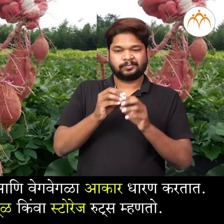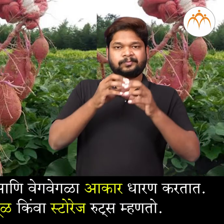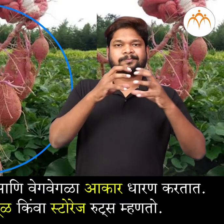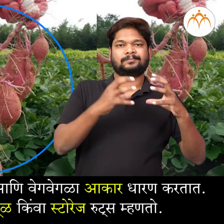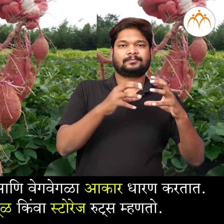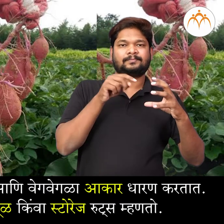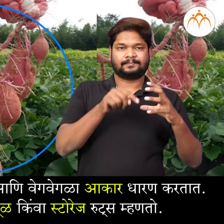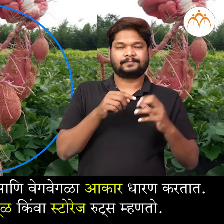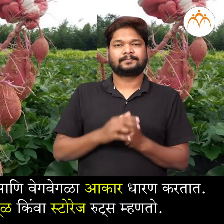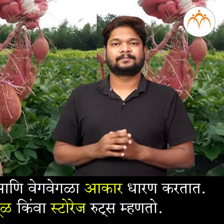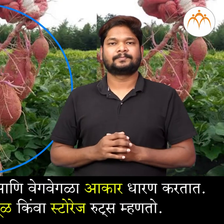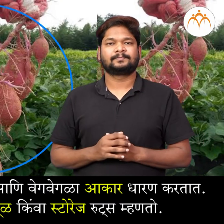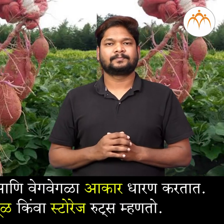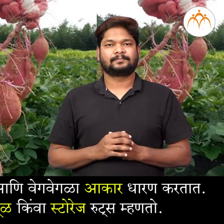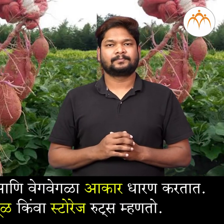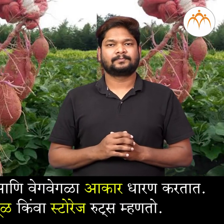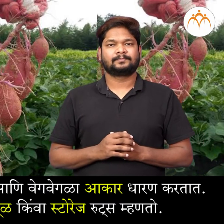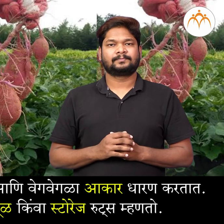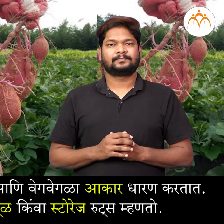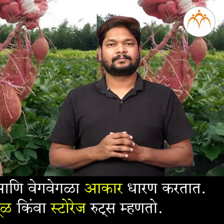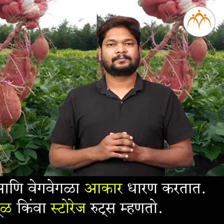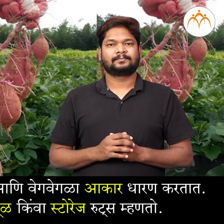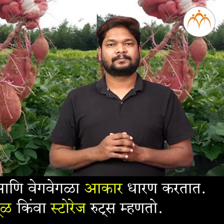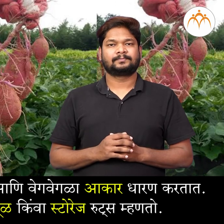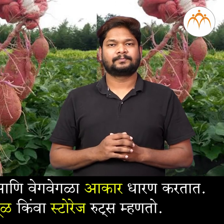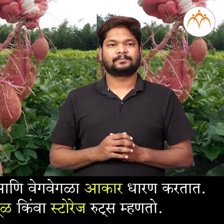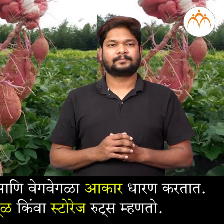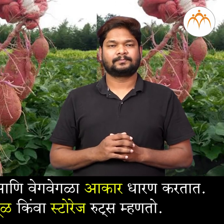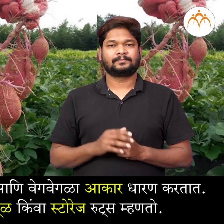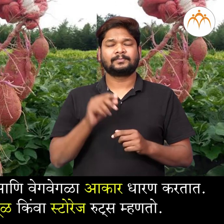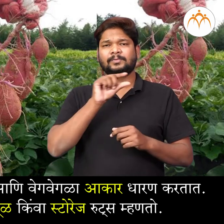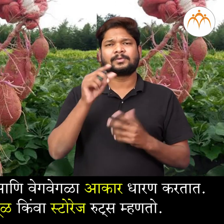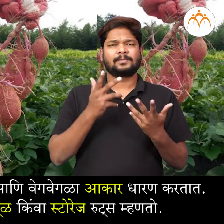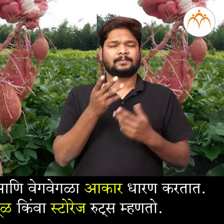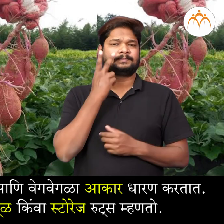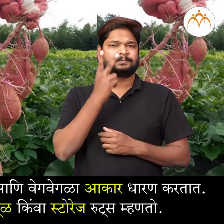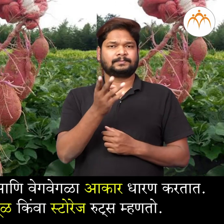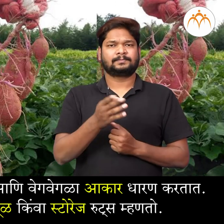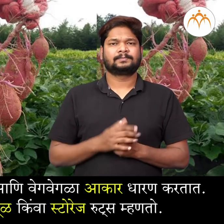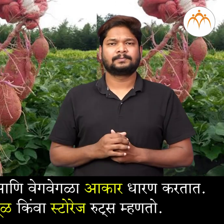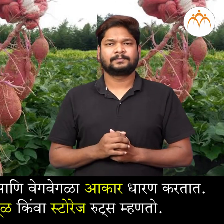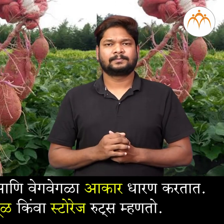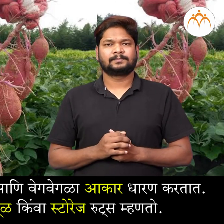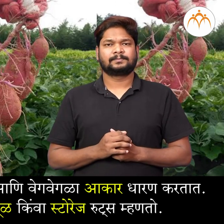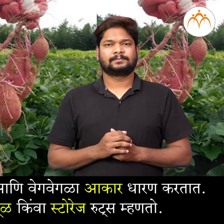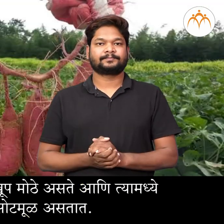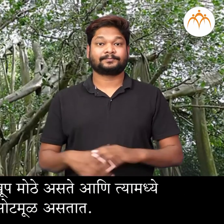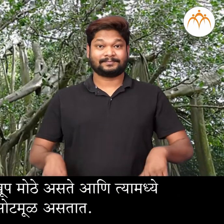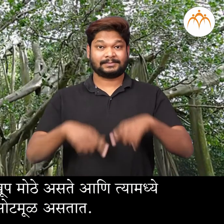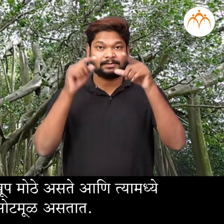आणि वेग बेगला आकार धारन करता अपन तेनना साथवन मूल किवा स्टोरेज रूट्स मन्टो वडाचा जाड